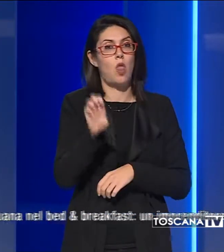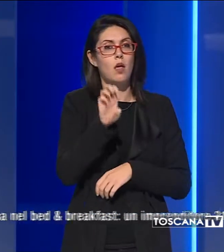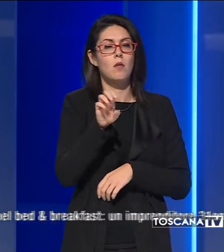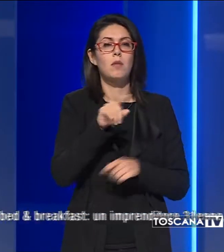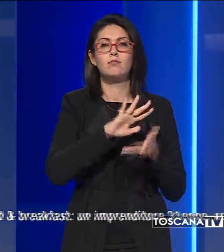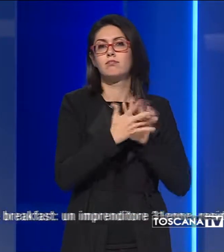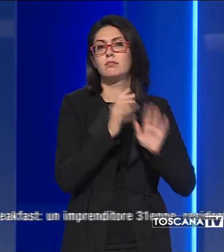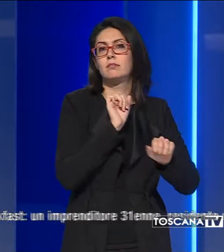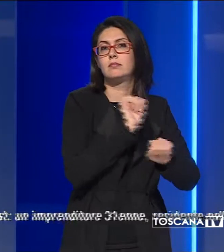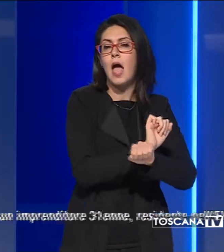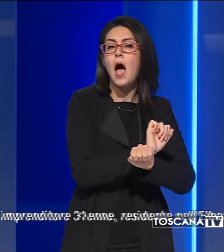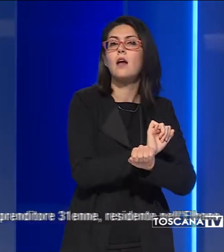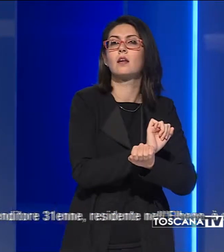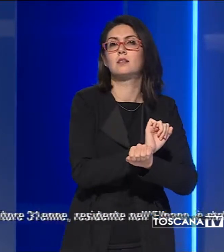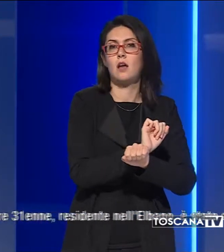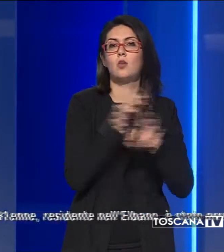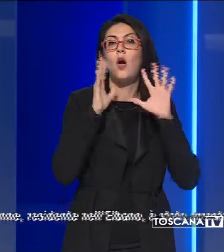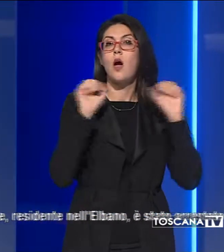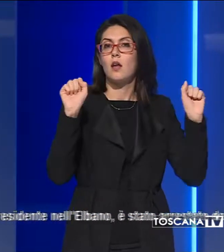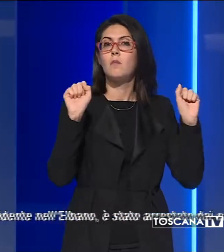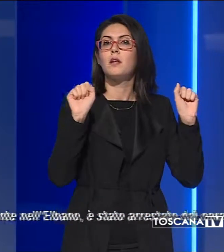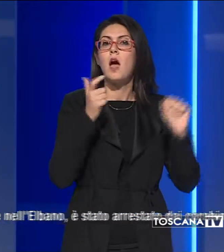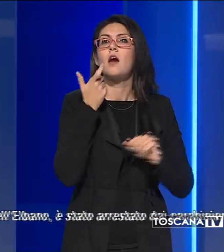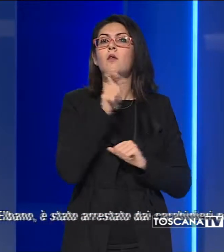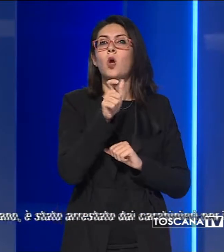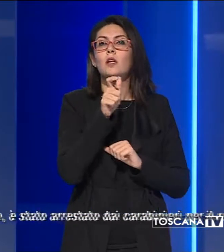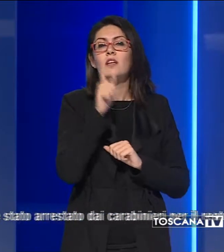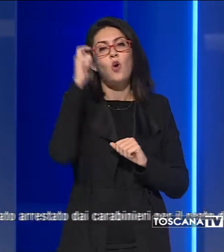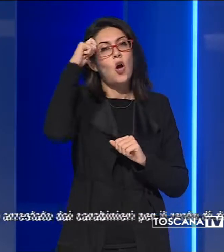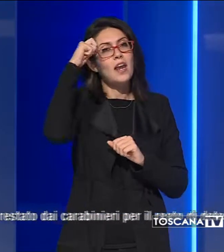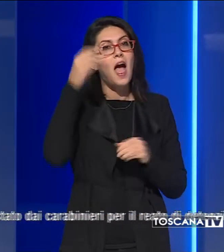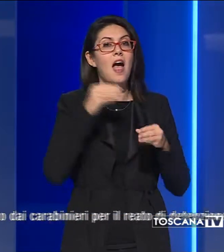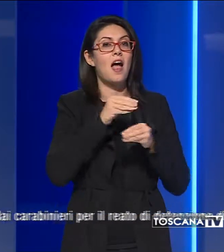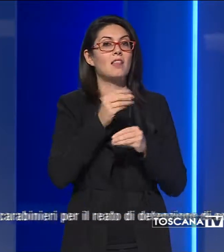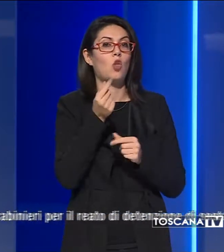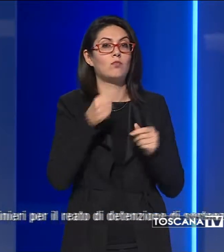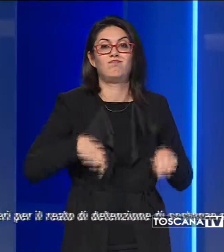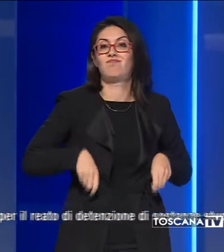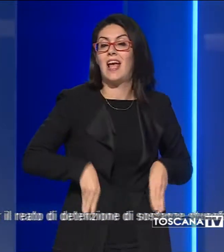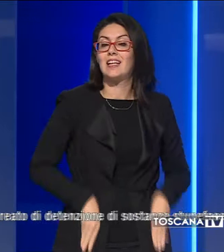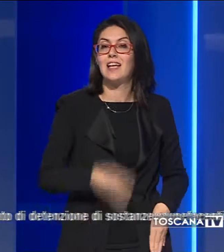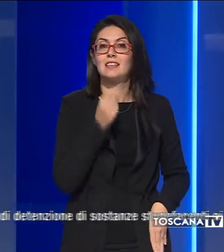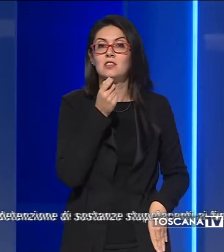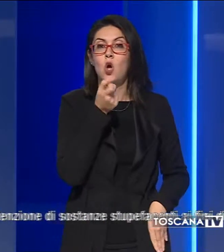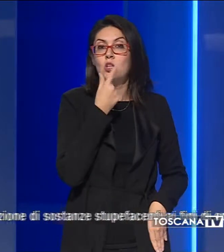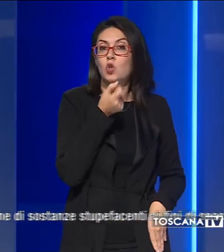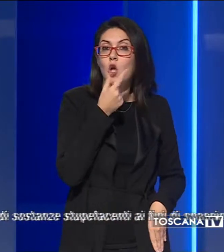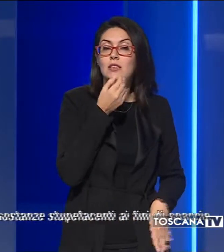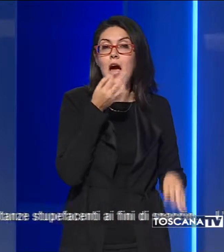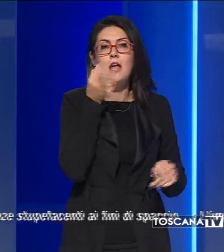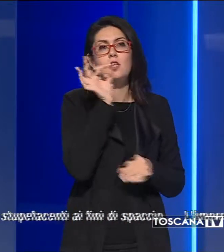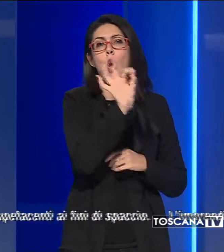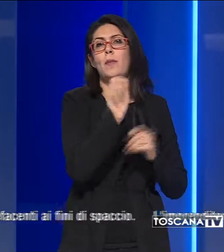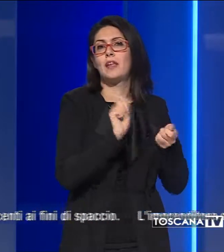arrestato dai carabinieri per il reato di detenzione di sostanze stupefacenti ai fini di